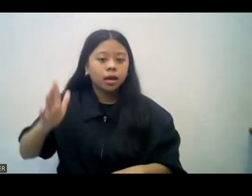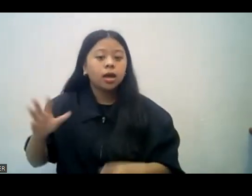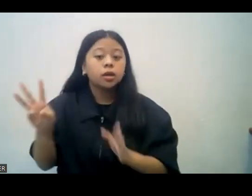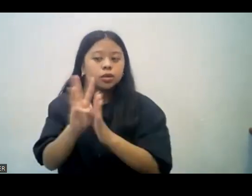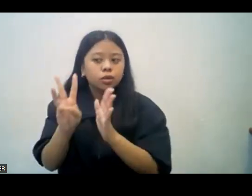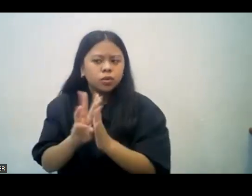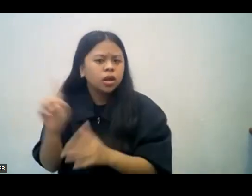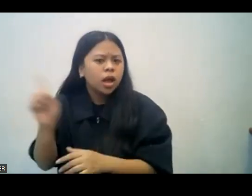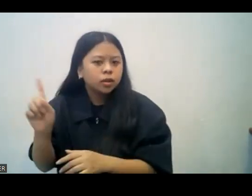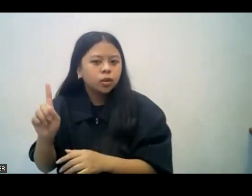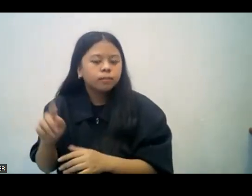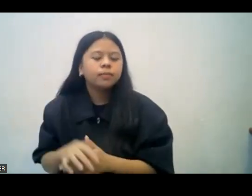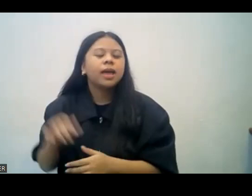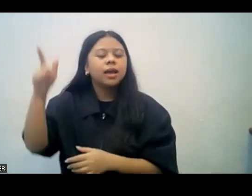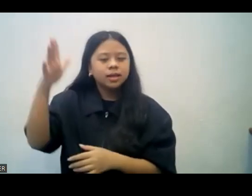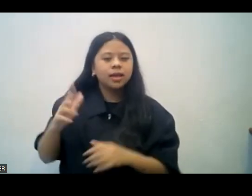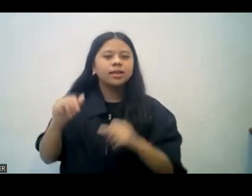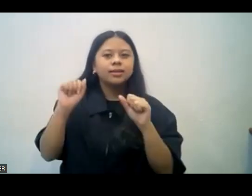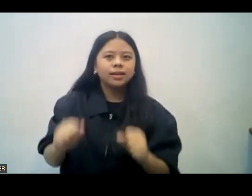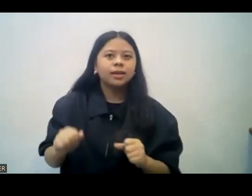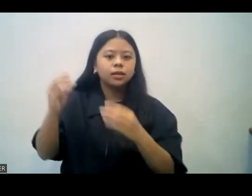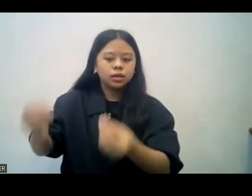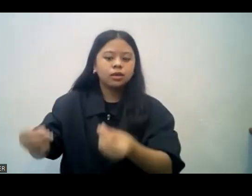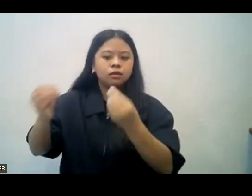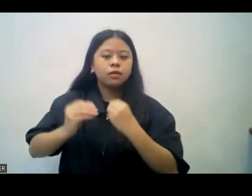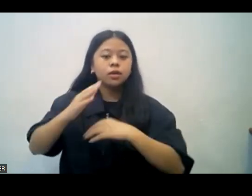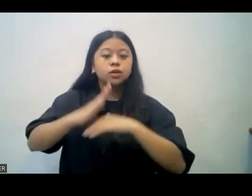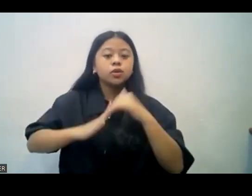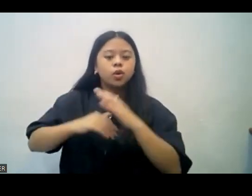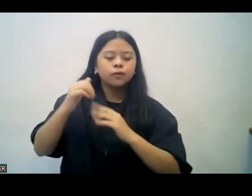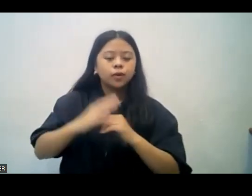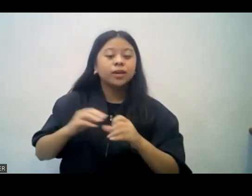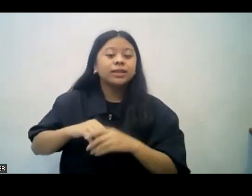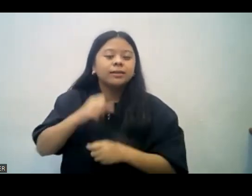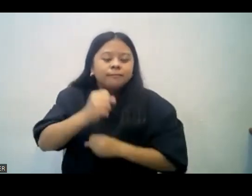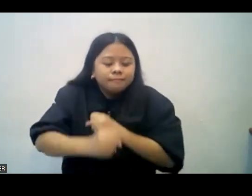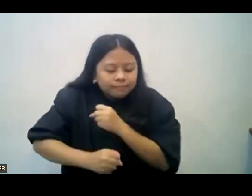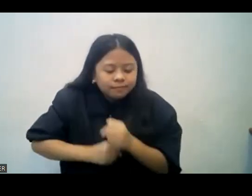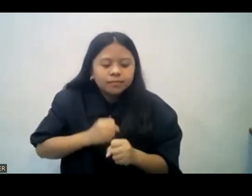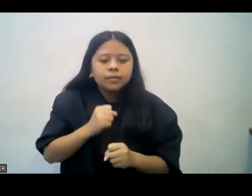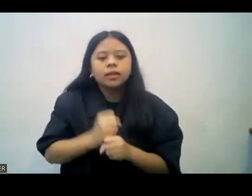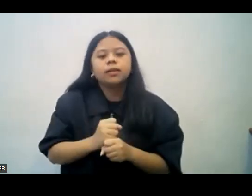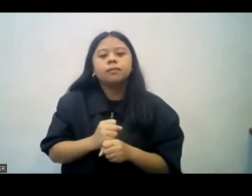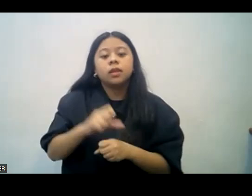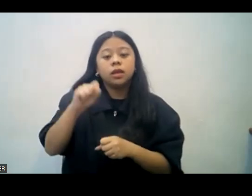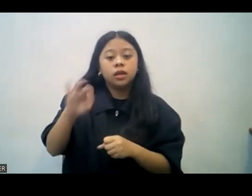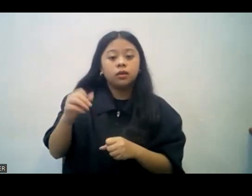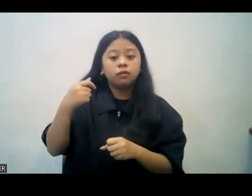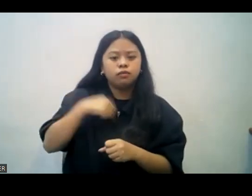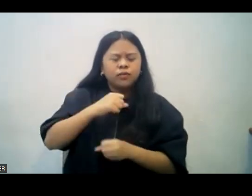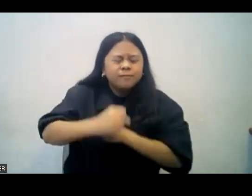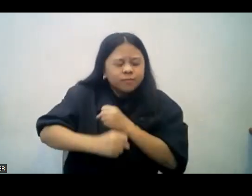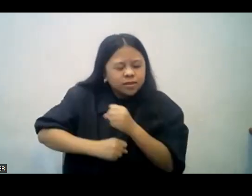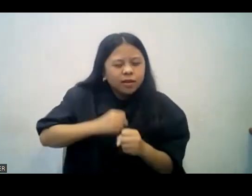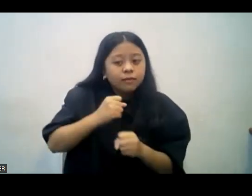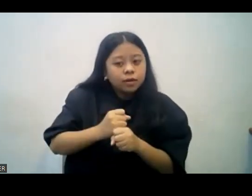Diyos ay bibigyan niya tayo ng kaaliwan sa loob ng mga kapigatian. The more we suffer, we comfort more through God.